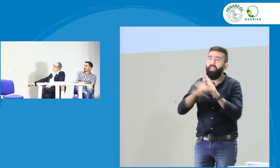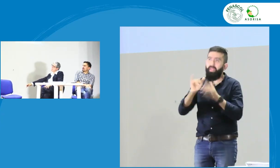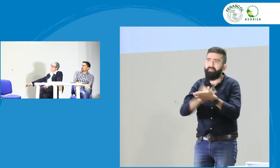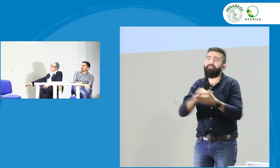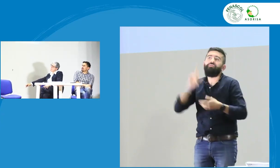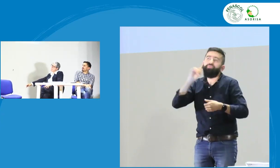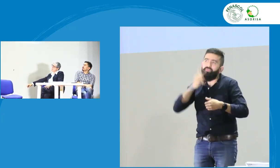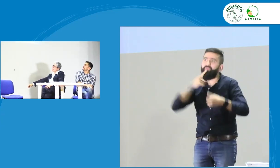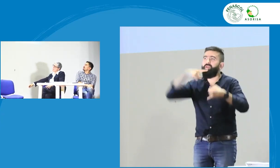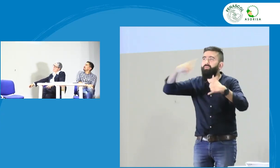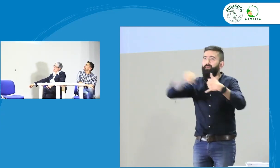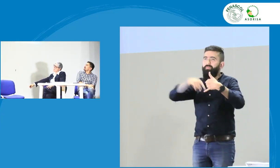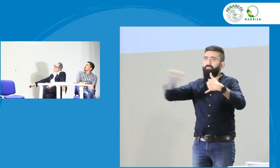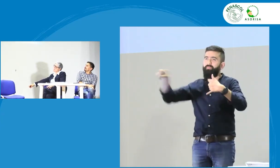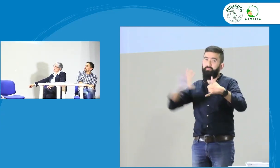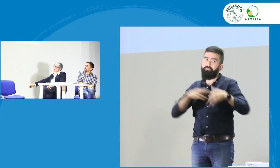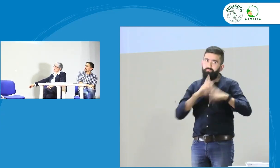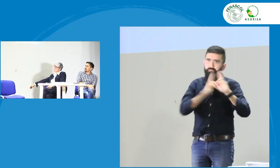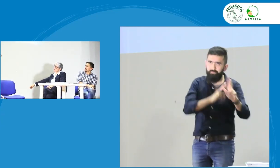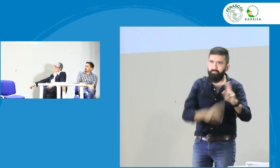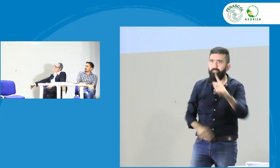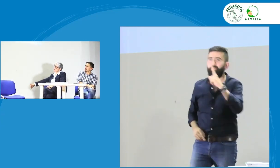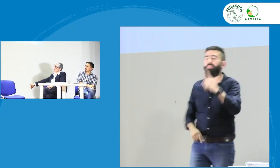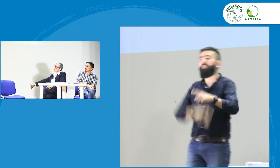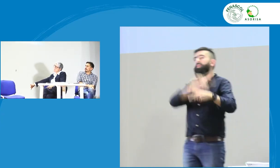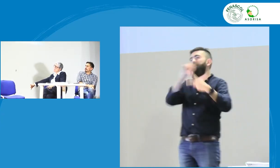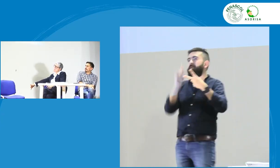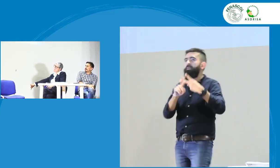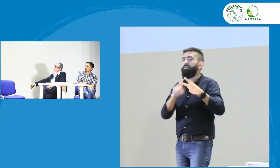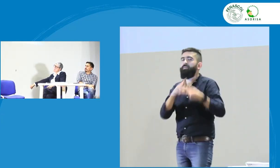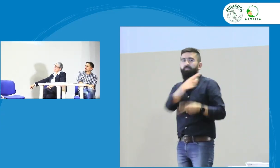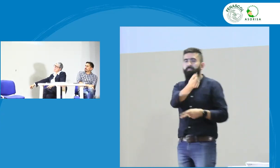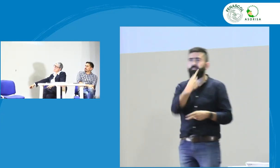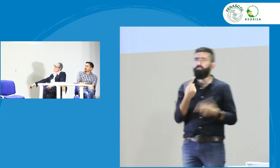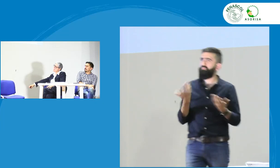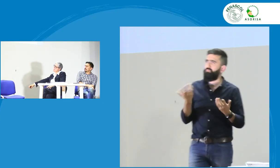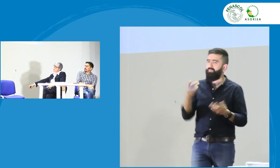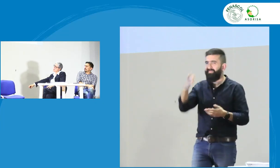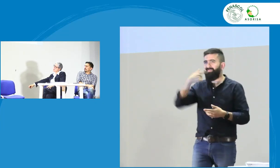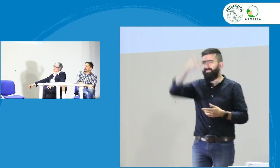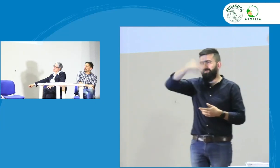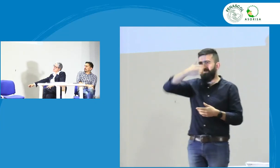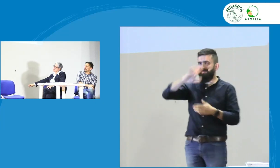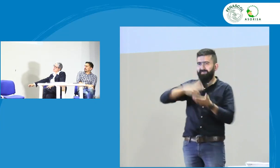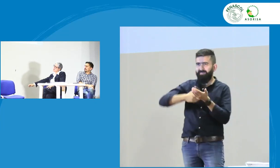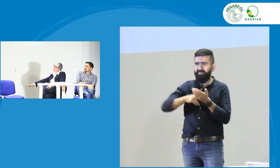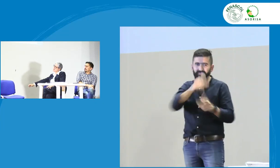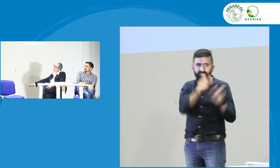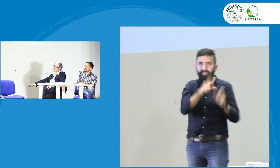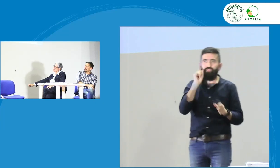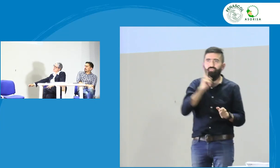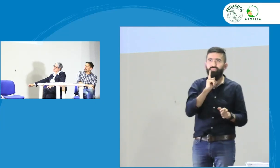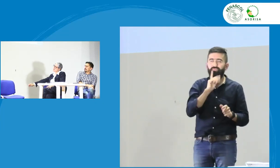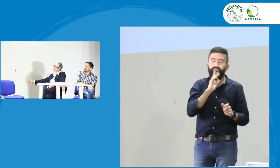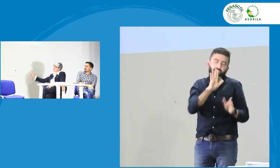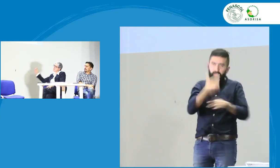asignamos esta seña entonces es una encuesta un estudio para las personas sordas que nos va a dar unos datos eso es lo primero lo segundo